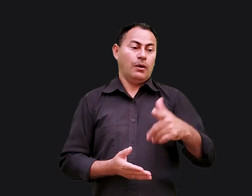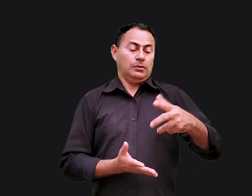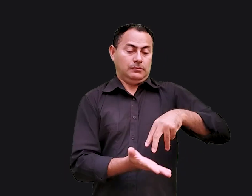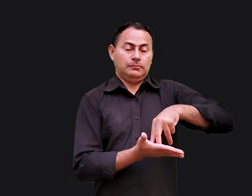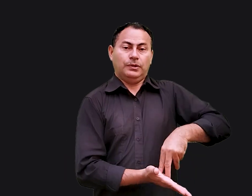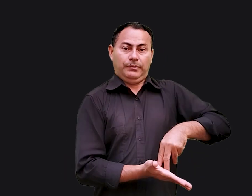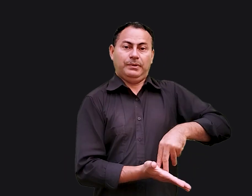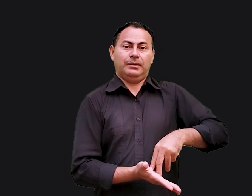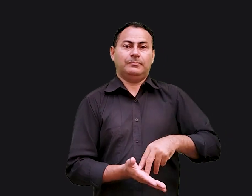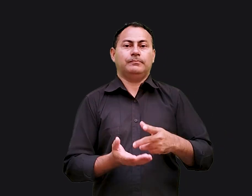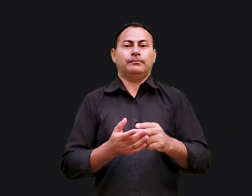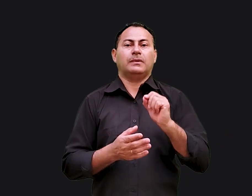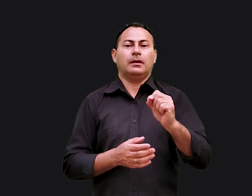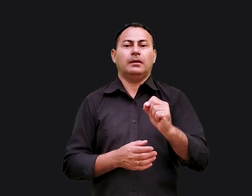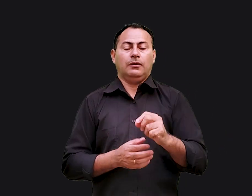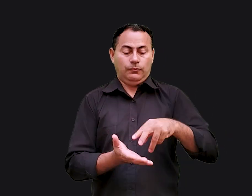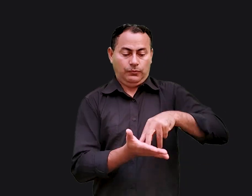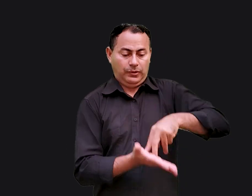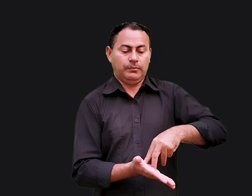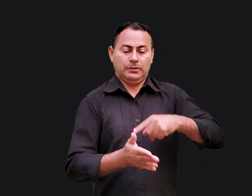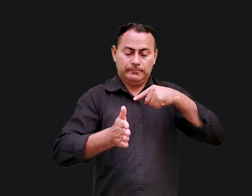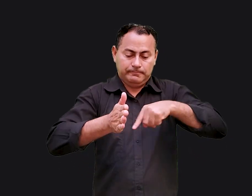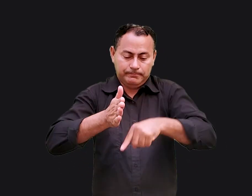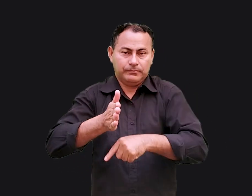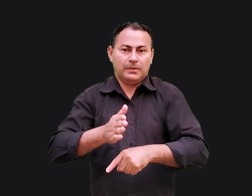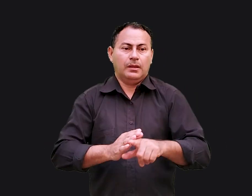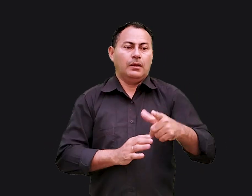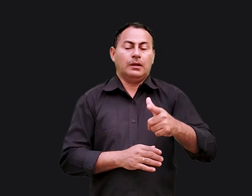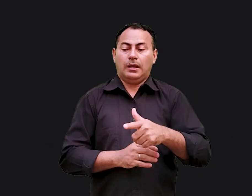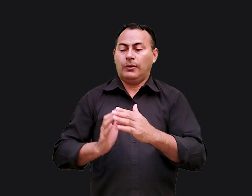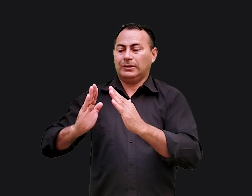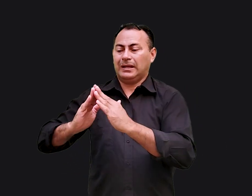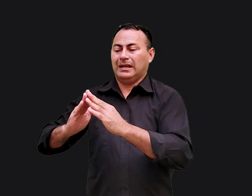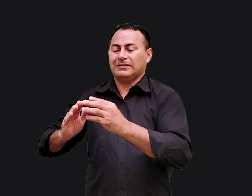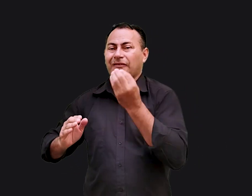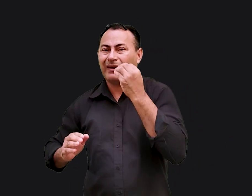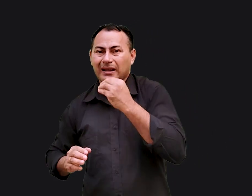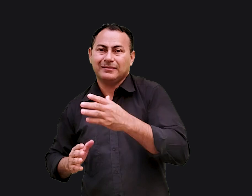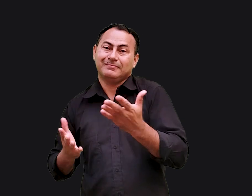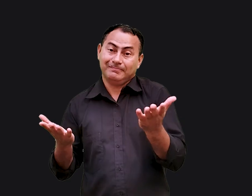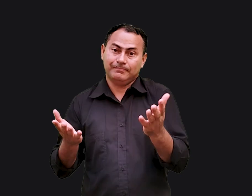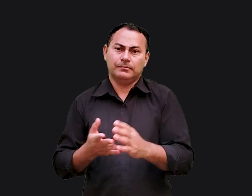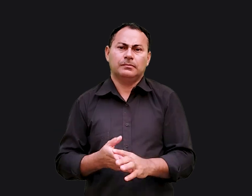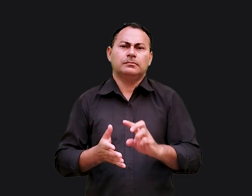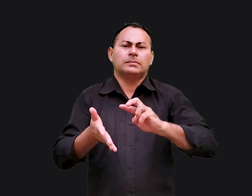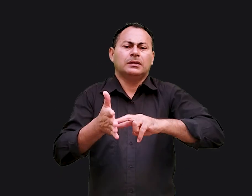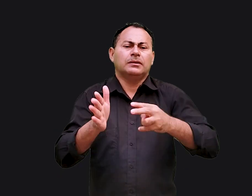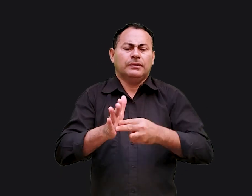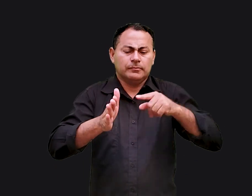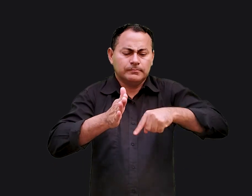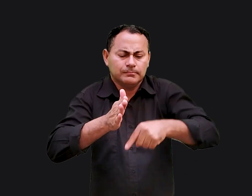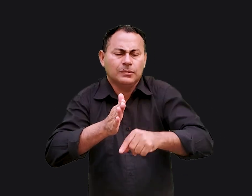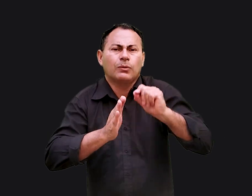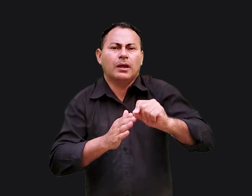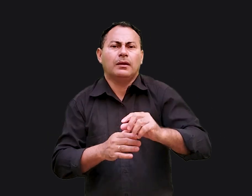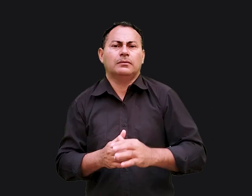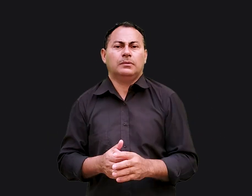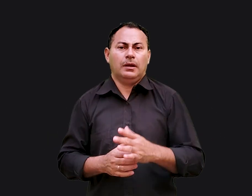é a outra fica firme a que ficou firme tem um fundamento que a outra não tinha o que é esse fundamento hein